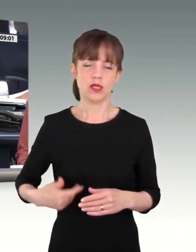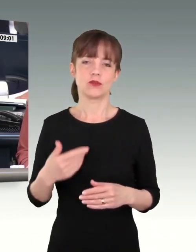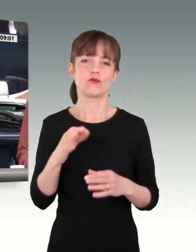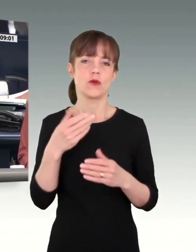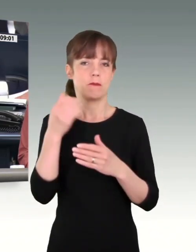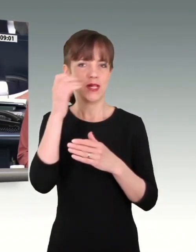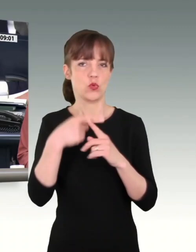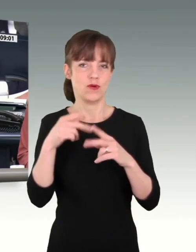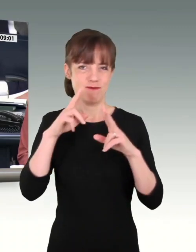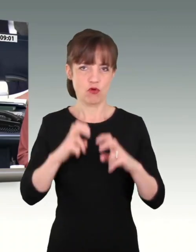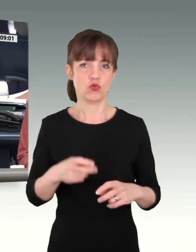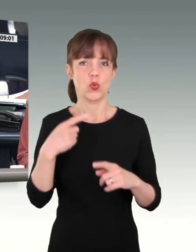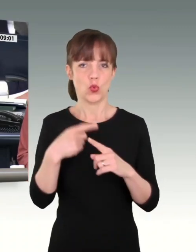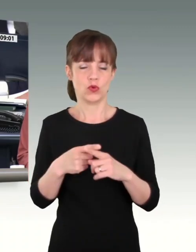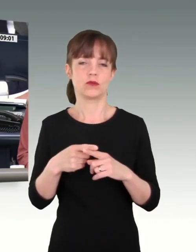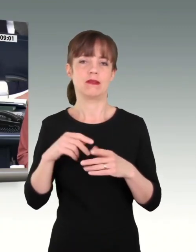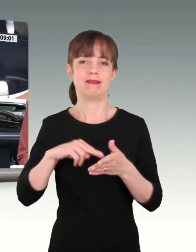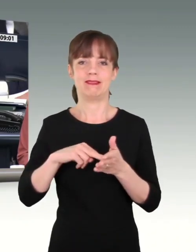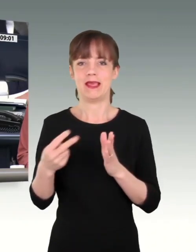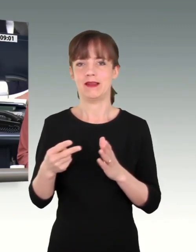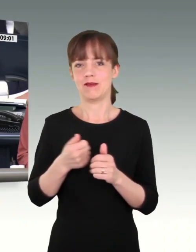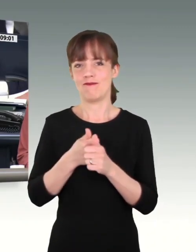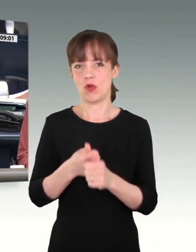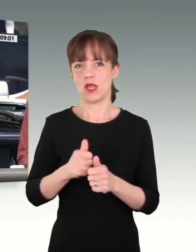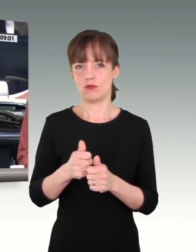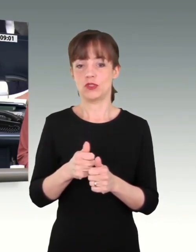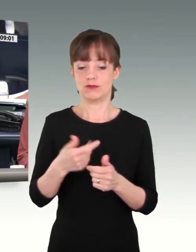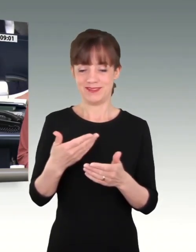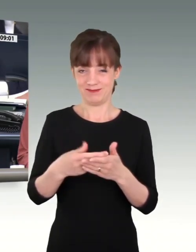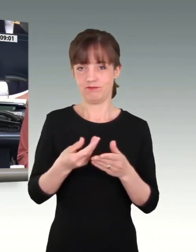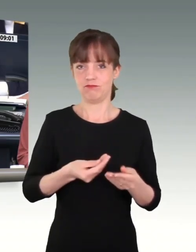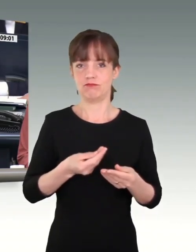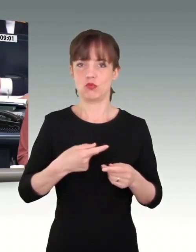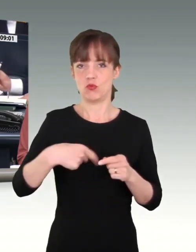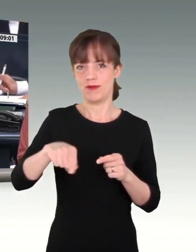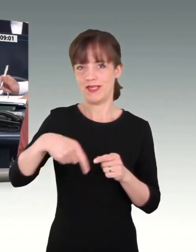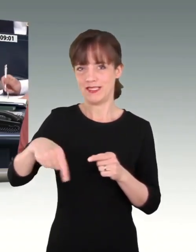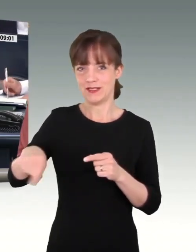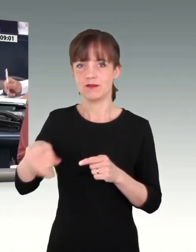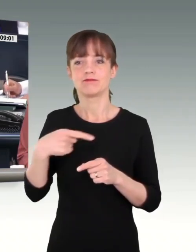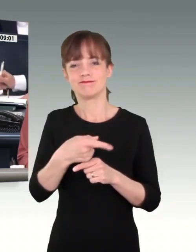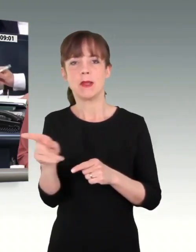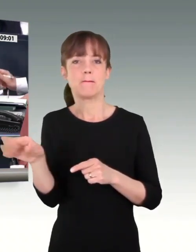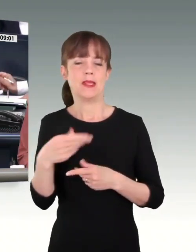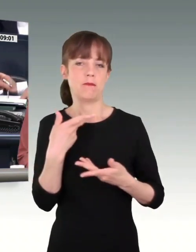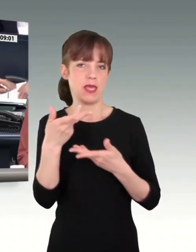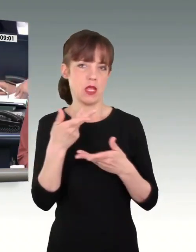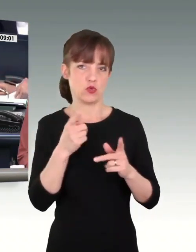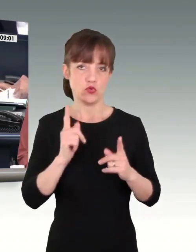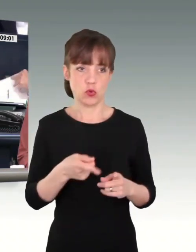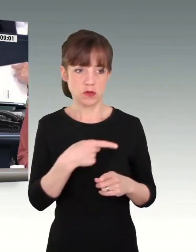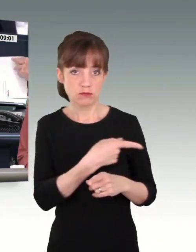Forschung und Technikfolgenabschätzung zur Mitberatung überwiesen werden. Ich sehe hier keinen Widerspruch.